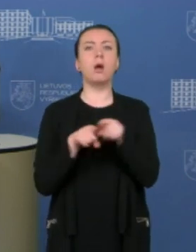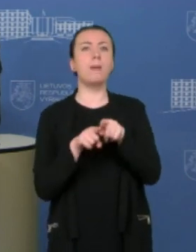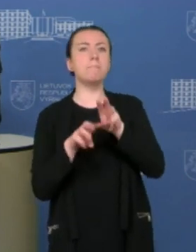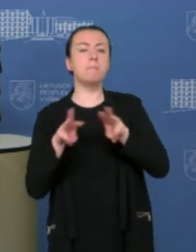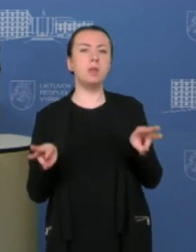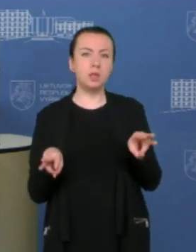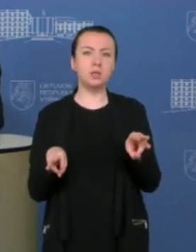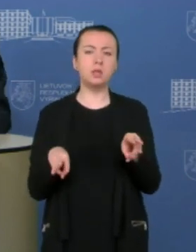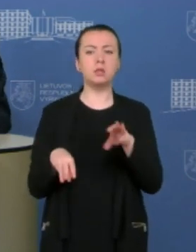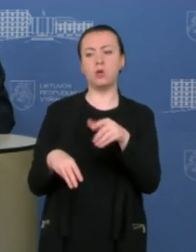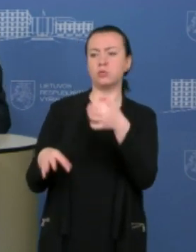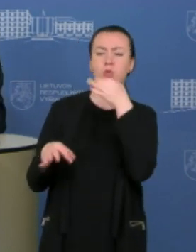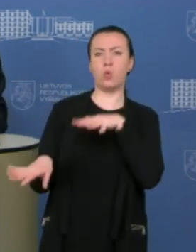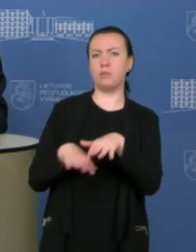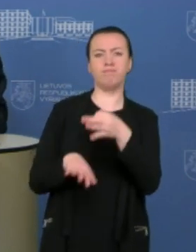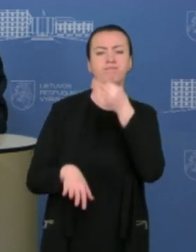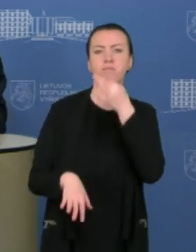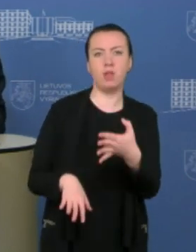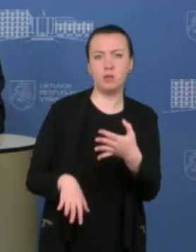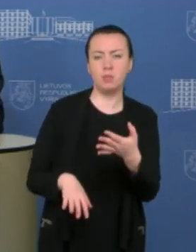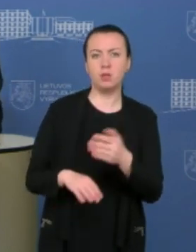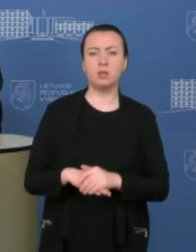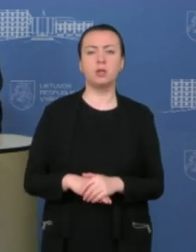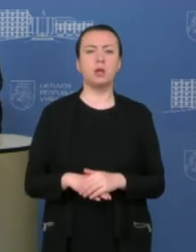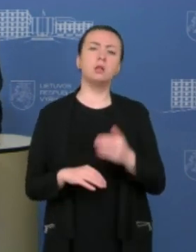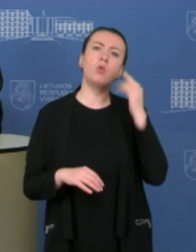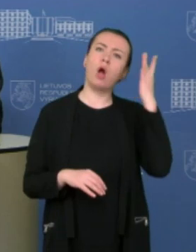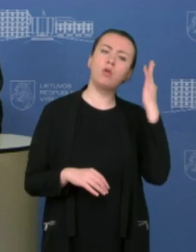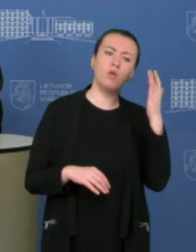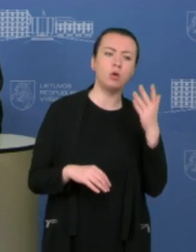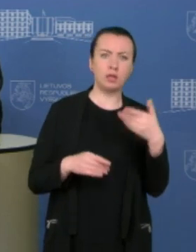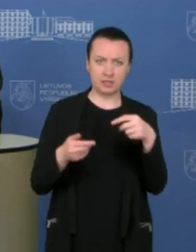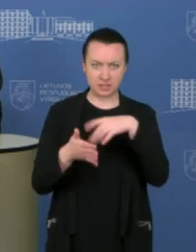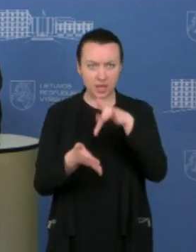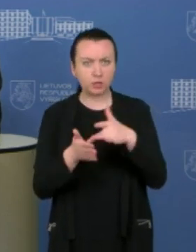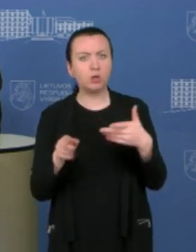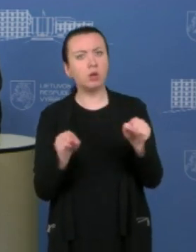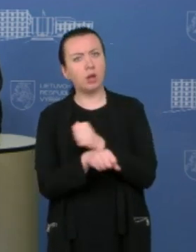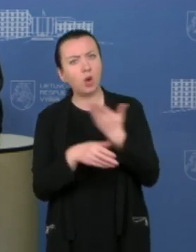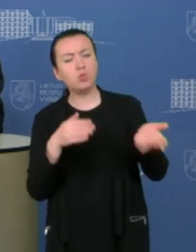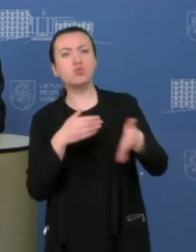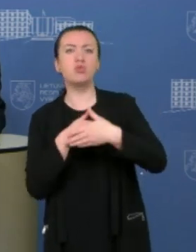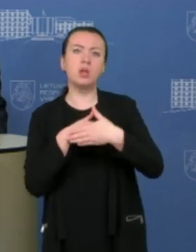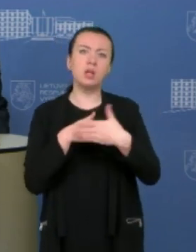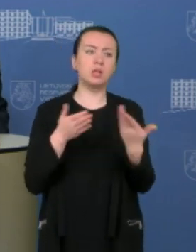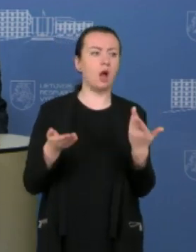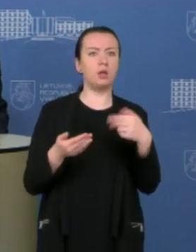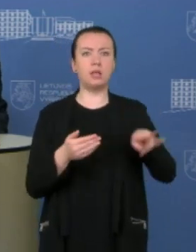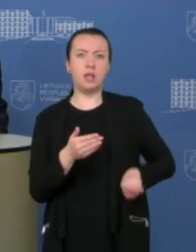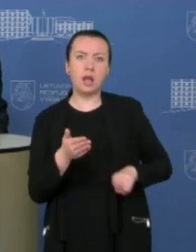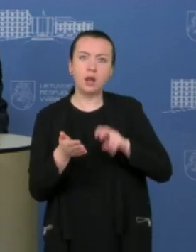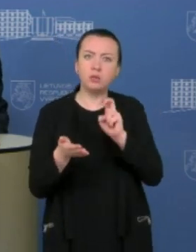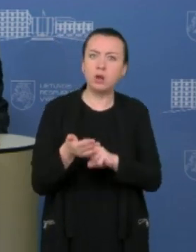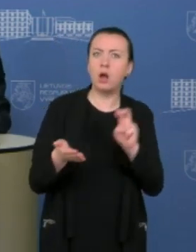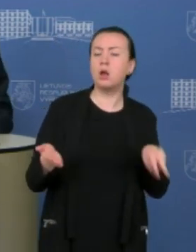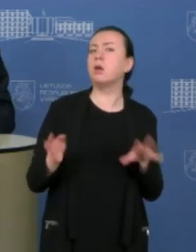esama situacija netenkina, ar tai gali reikšti, kad jūs prašytumėte centro direktorius atsakomybės, galbūt atsistatytinti iš pareigų ir